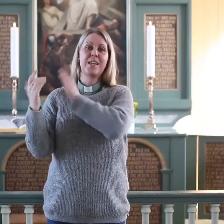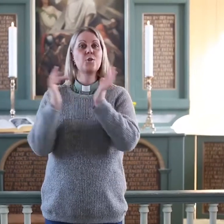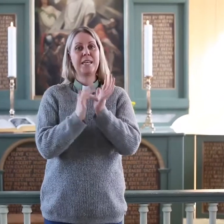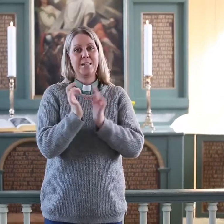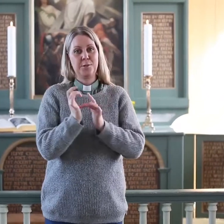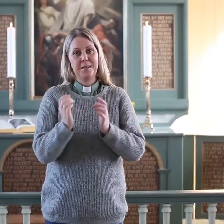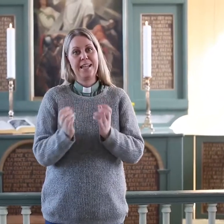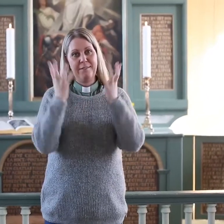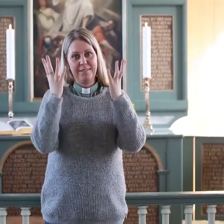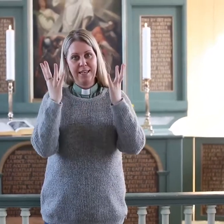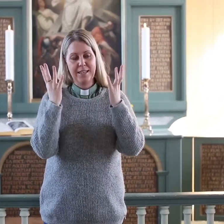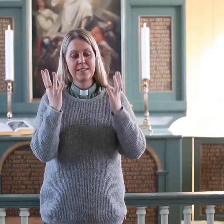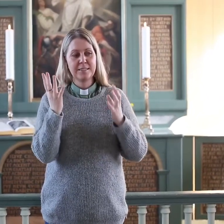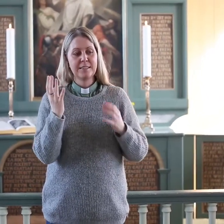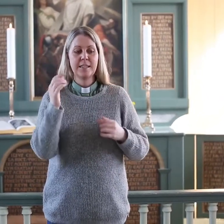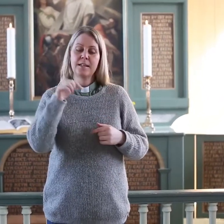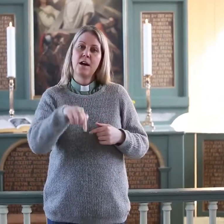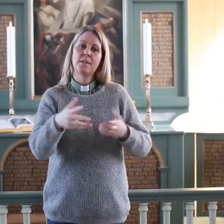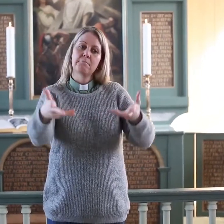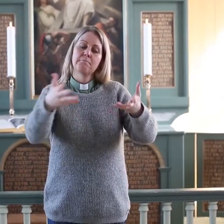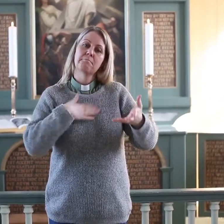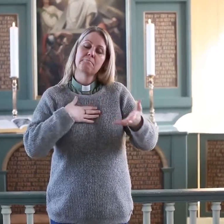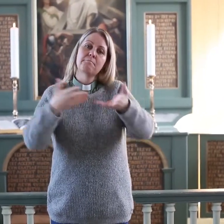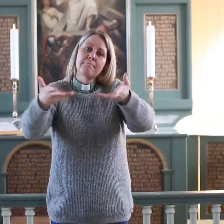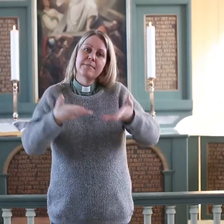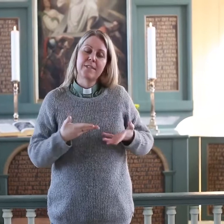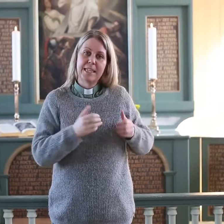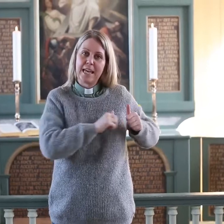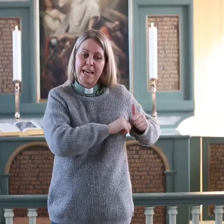Og den dagen var det Jesus inviterte disiplene sine